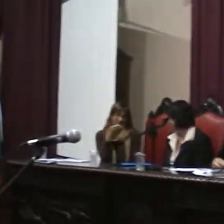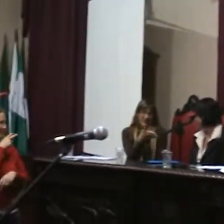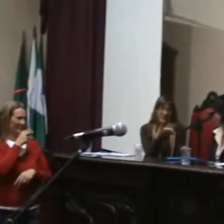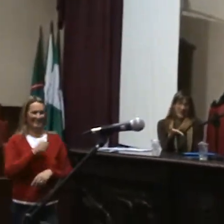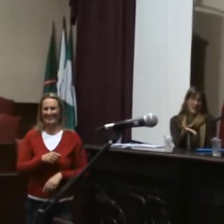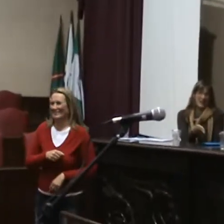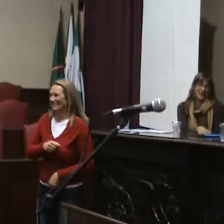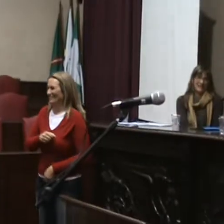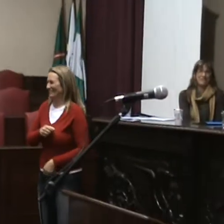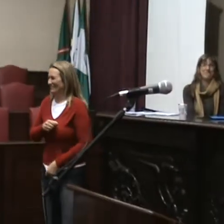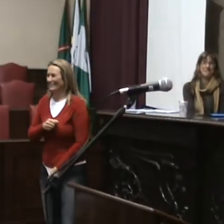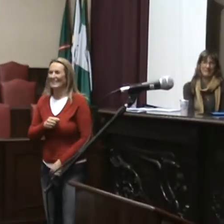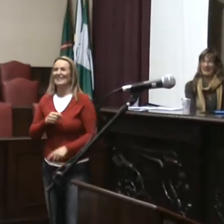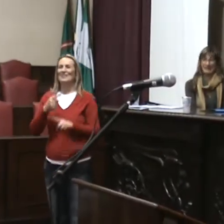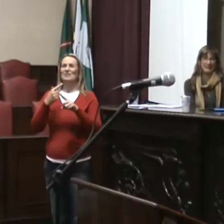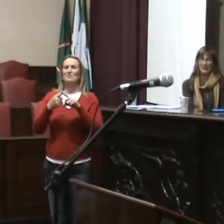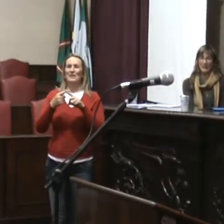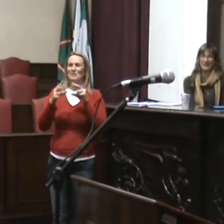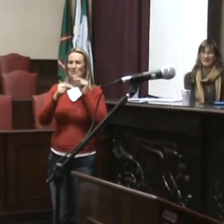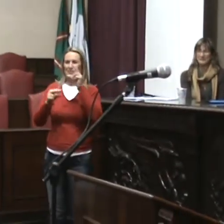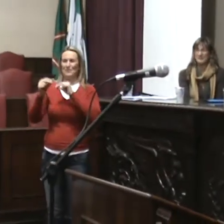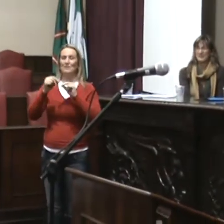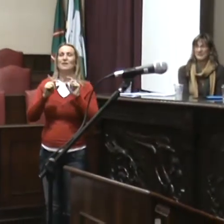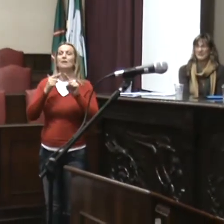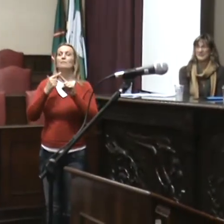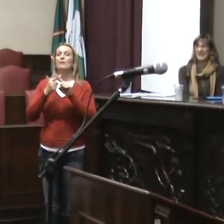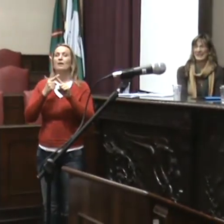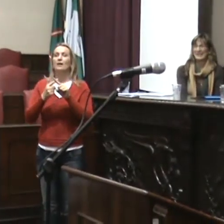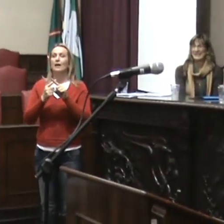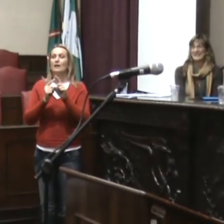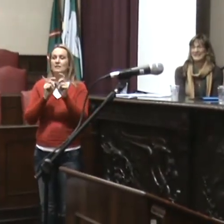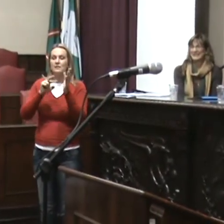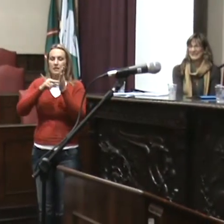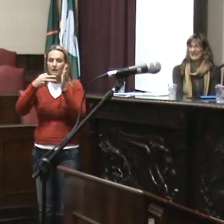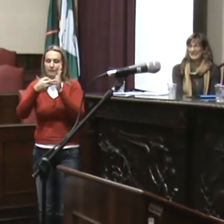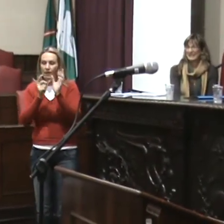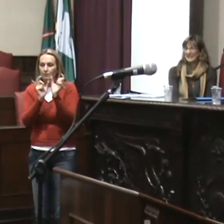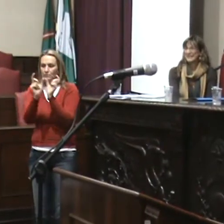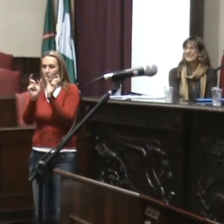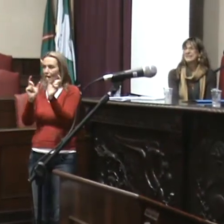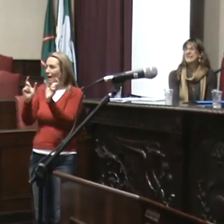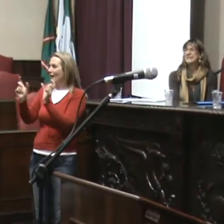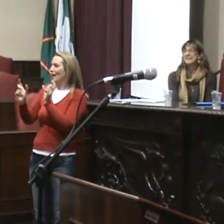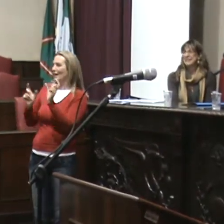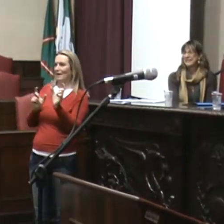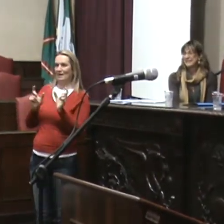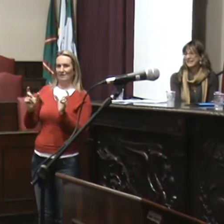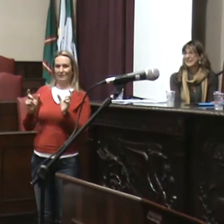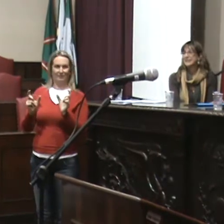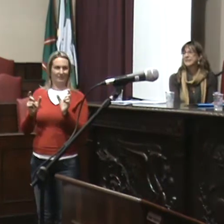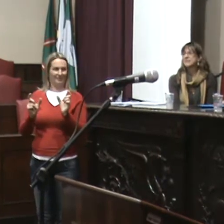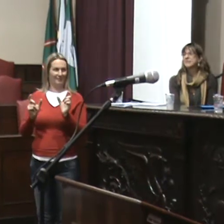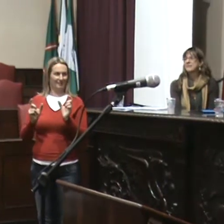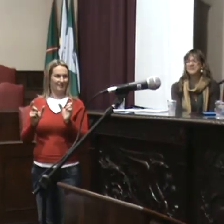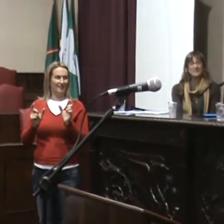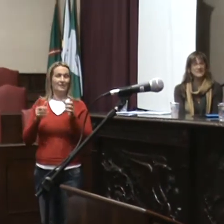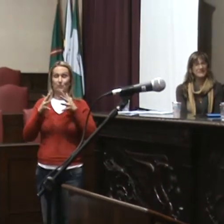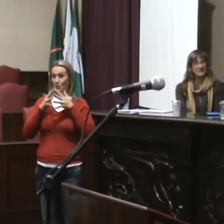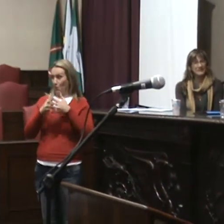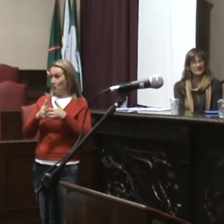entre a comunidade surda e a comunidade ouvinte. Não dá para isolar mais. A gente tem que avançar. Eu não estou dizendo aqui que os surdos não